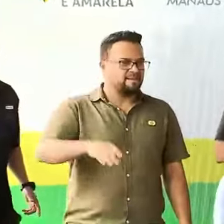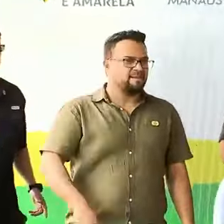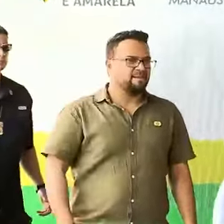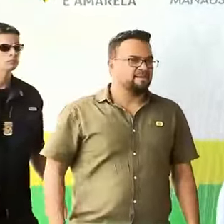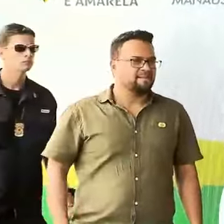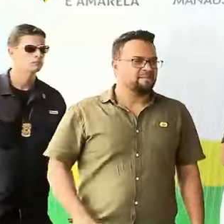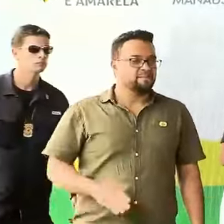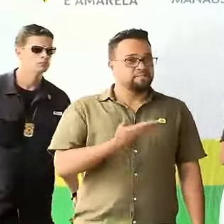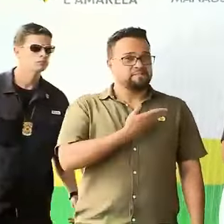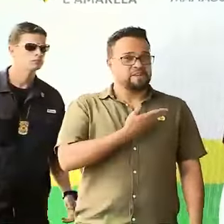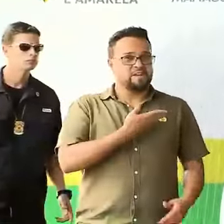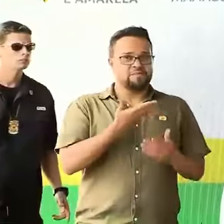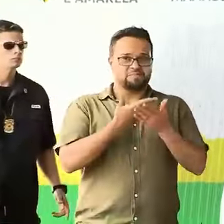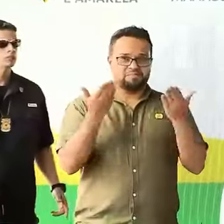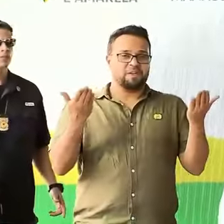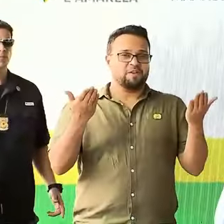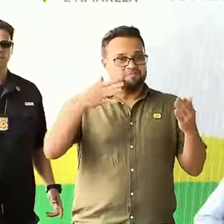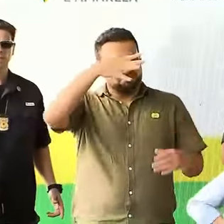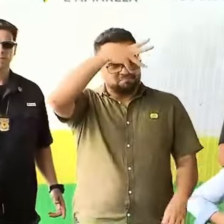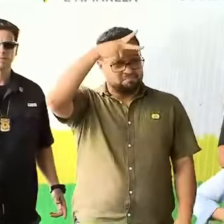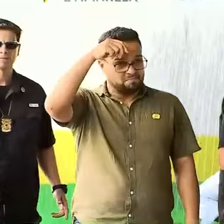Amigos de Manaus, bom dia!